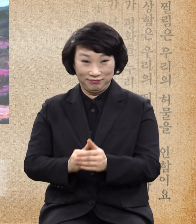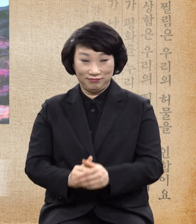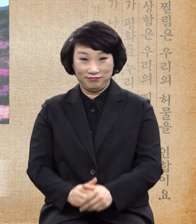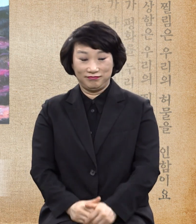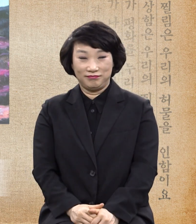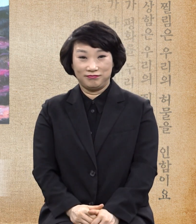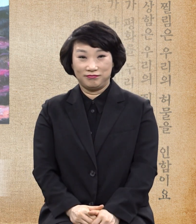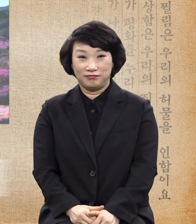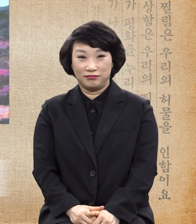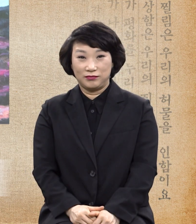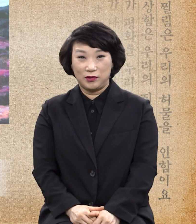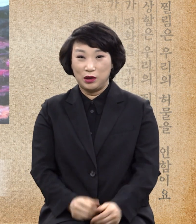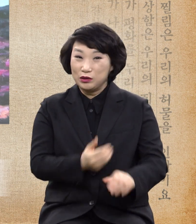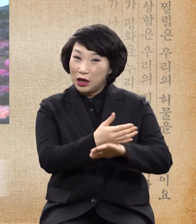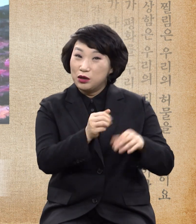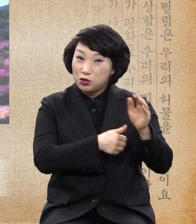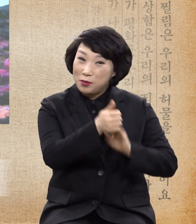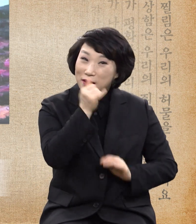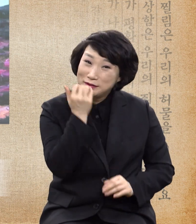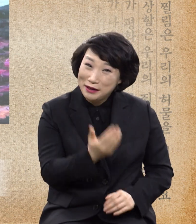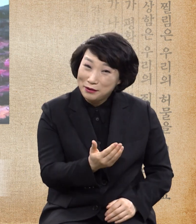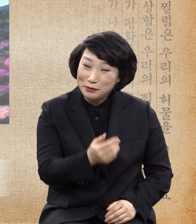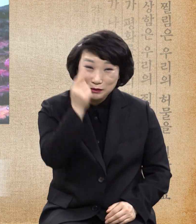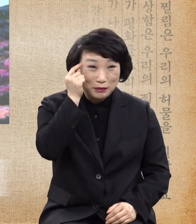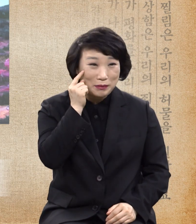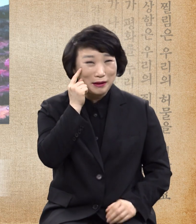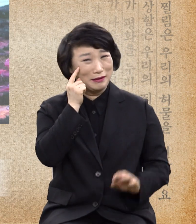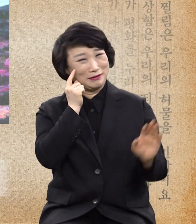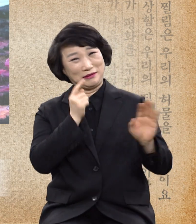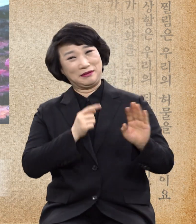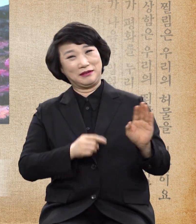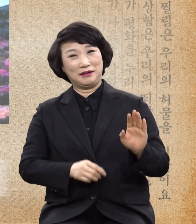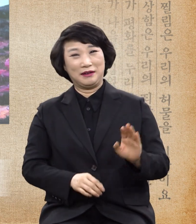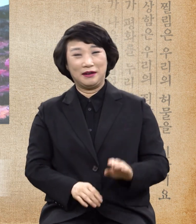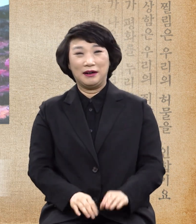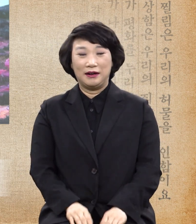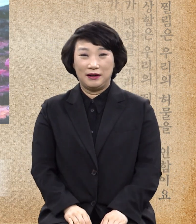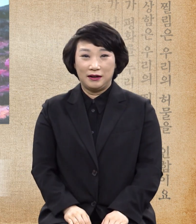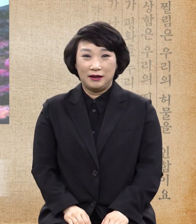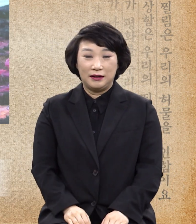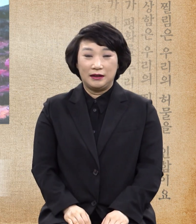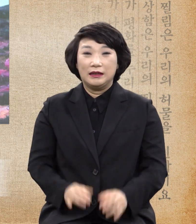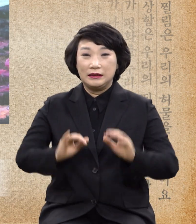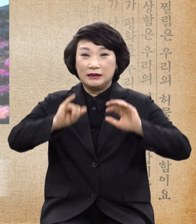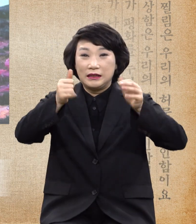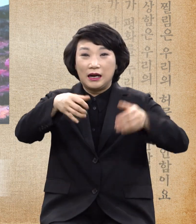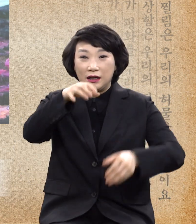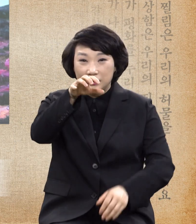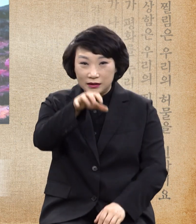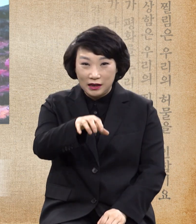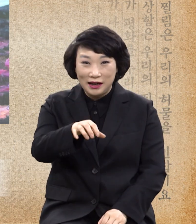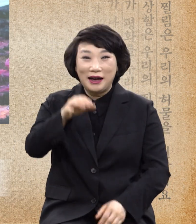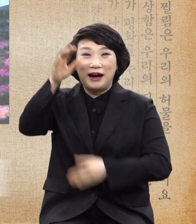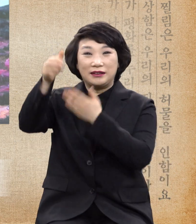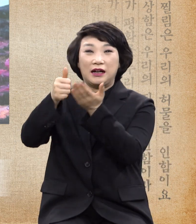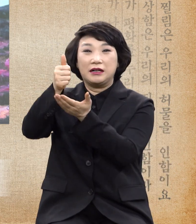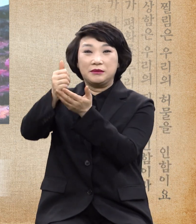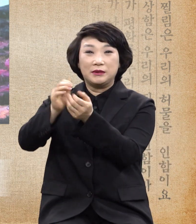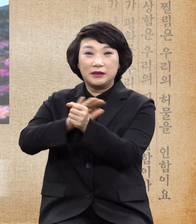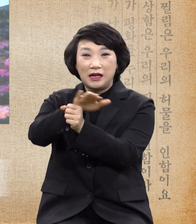무슨 소망이 있겠나 생각해 보세요. 하나님께서 이 세상을 사랑하게 된 동기가